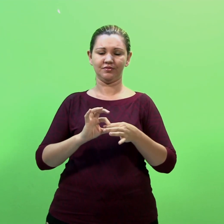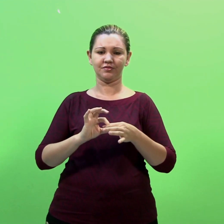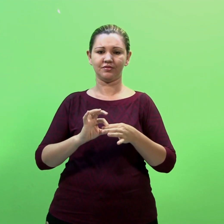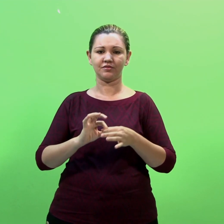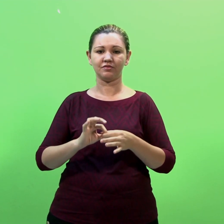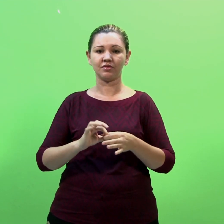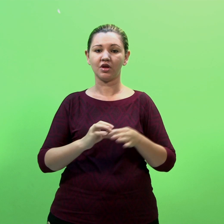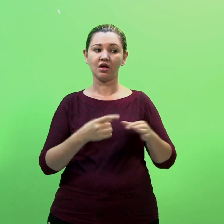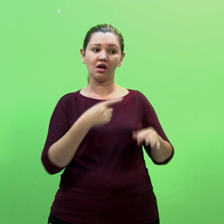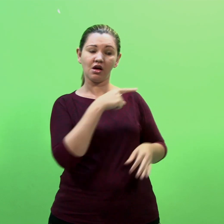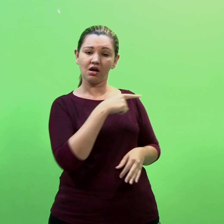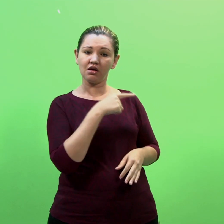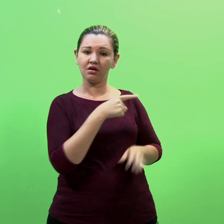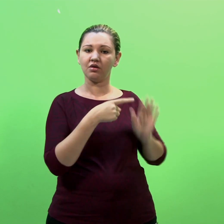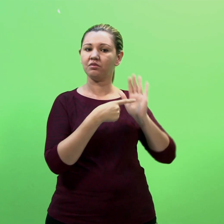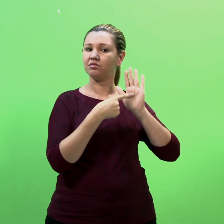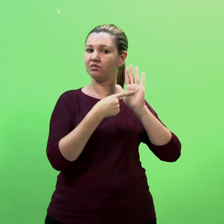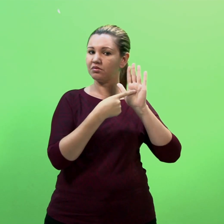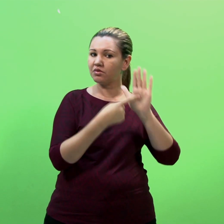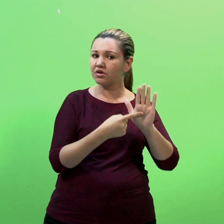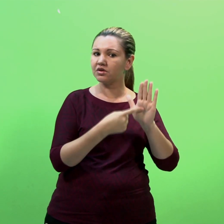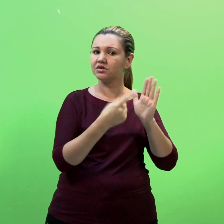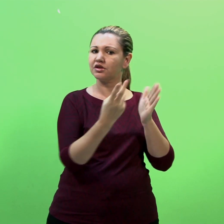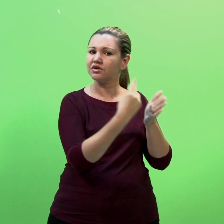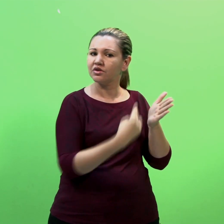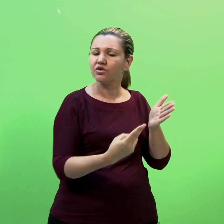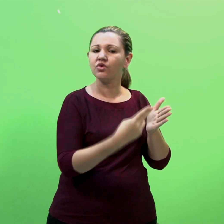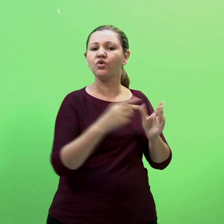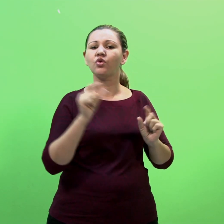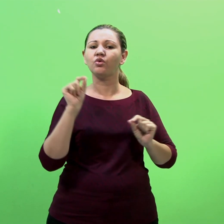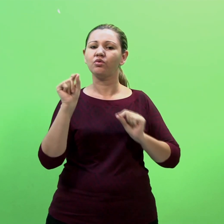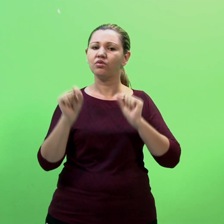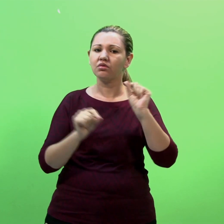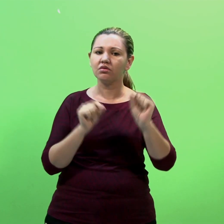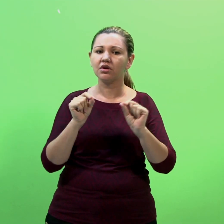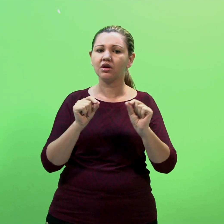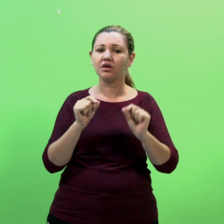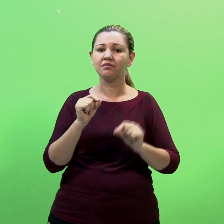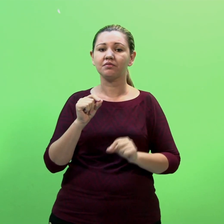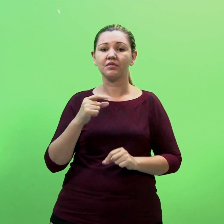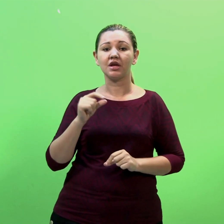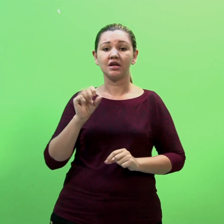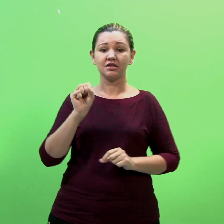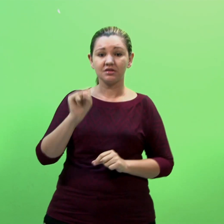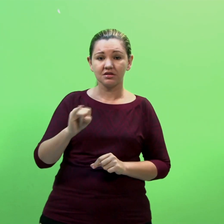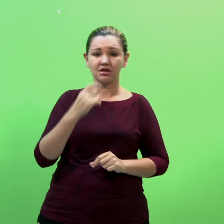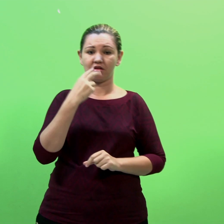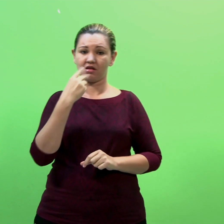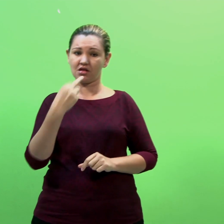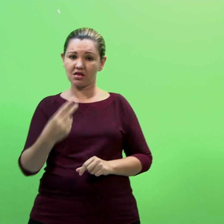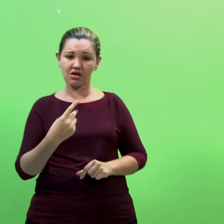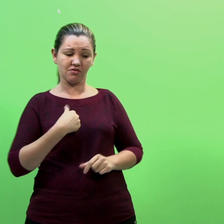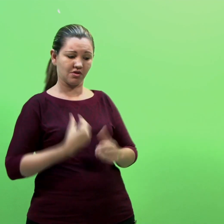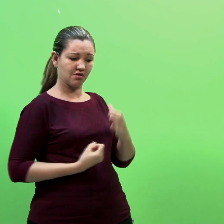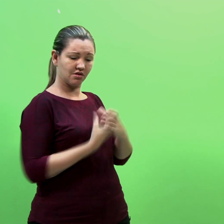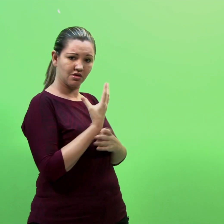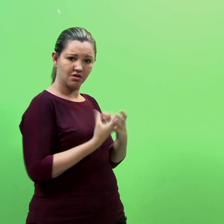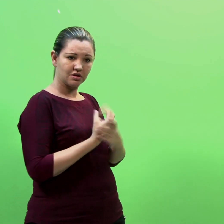Na figura apresentada, percebemos que quando a língua fonte, utilizada pelo emissor da mensagem, é